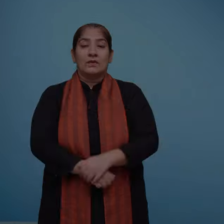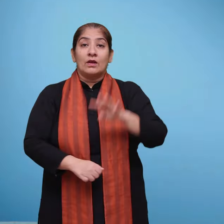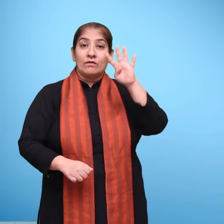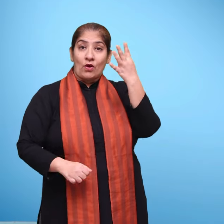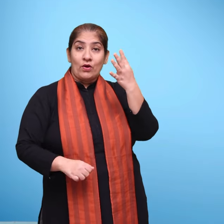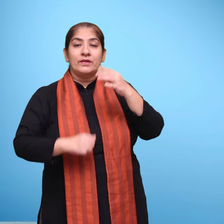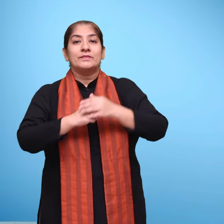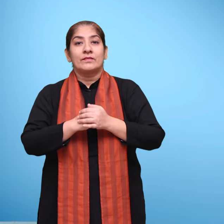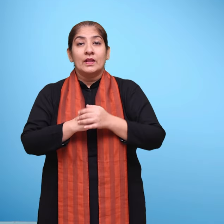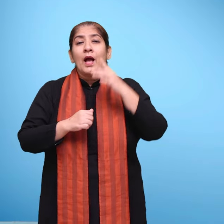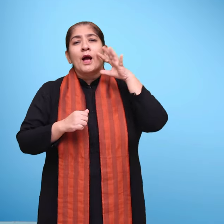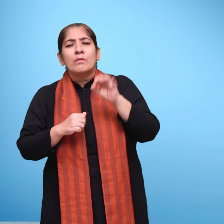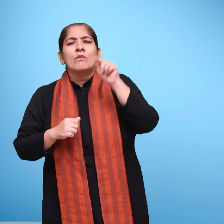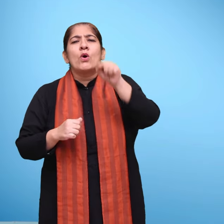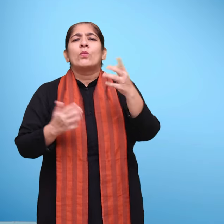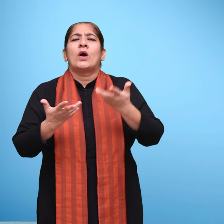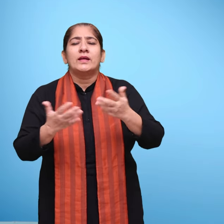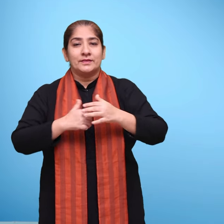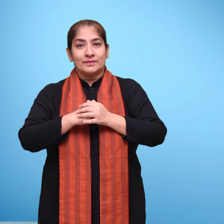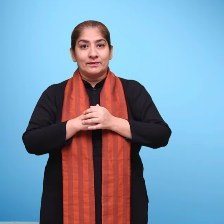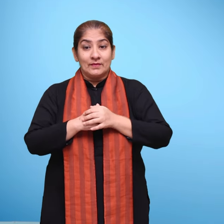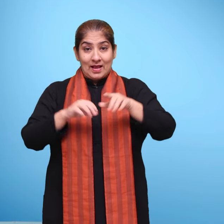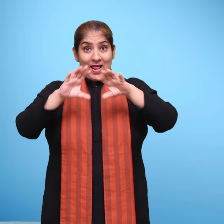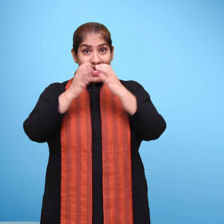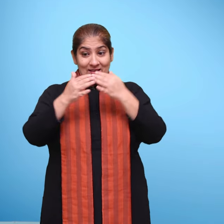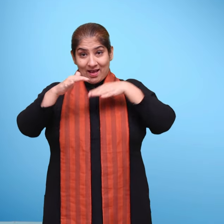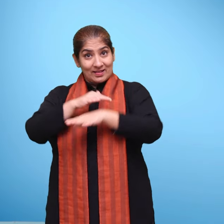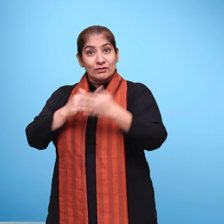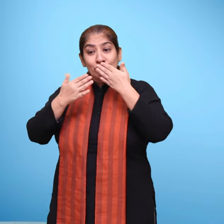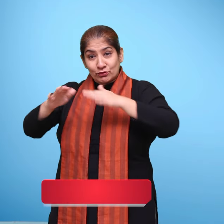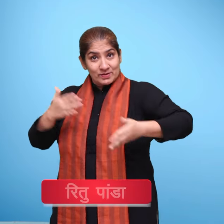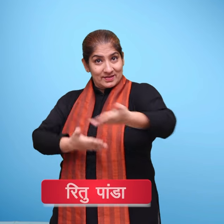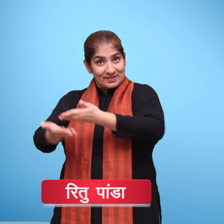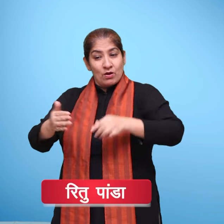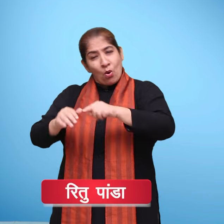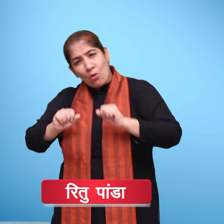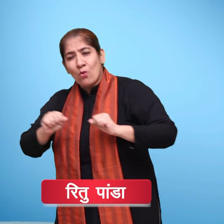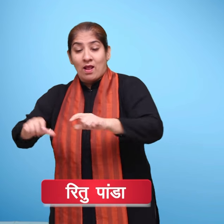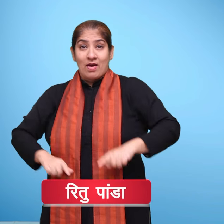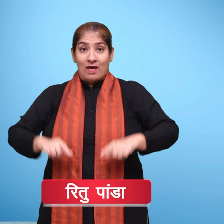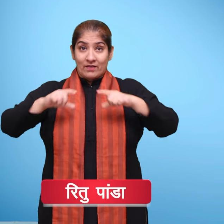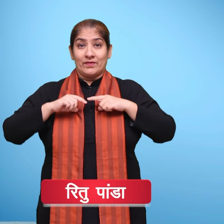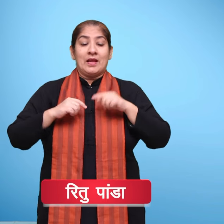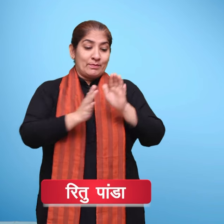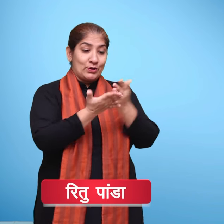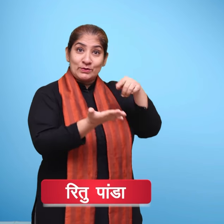चौथा, सबसे महत्वपून बात ये है कि कक्षा में बच्चों के संदर्भ को वस्तू एवं घटनाओ